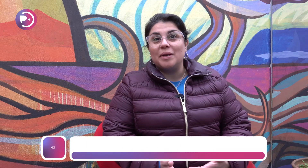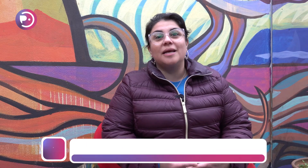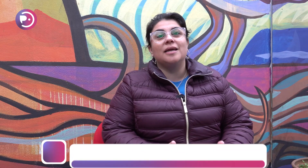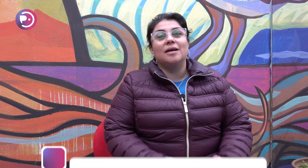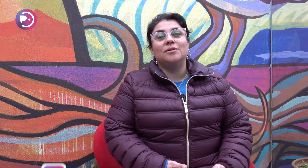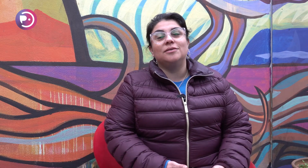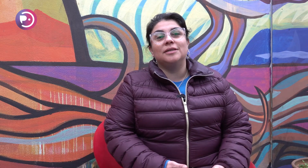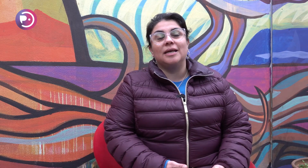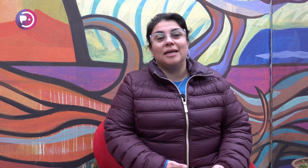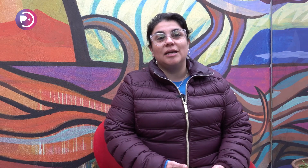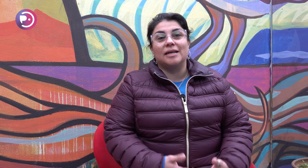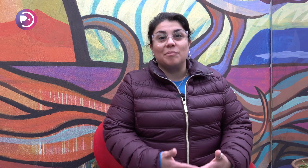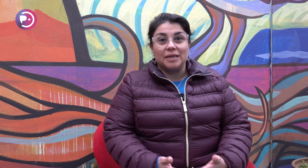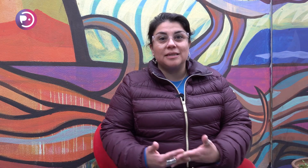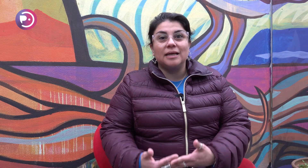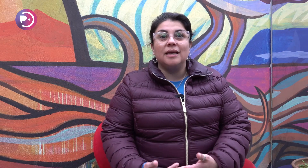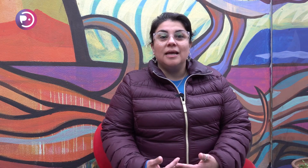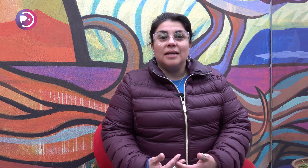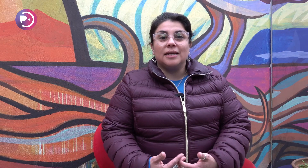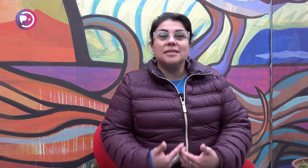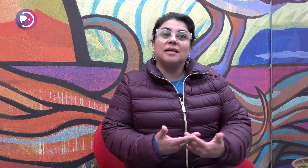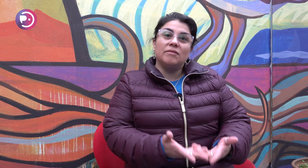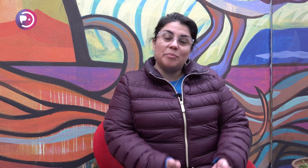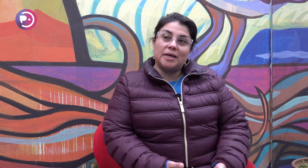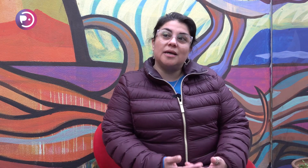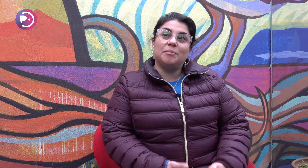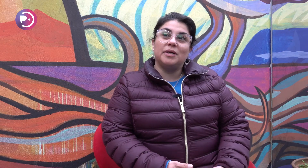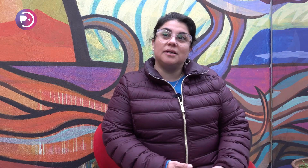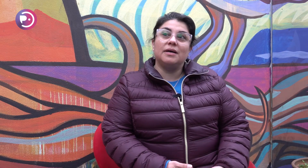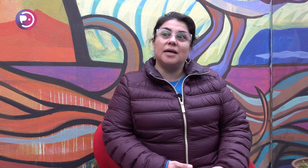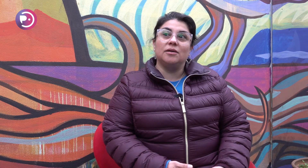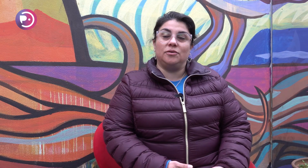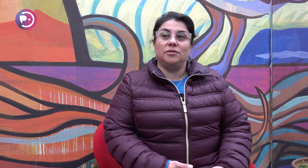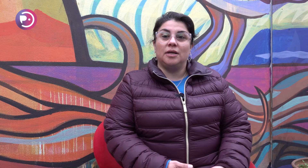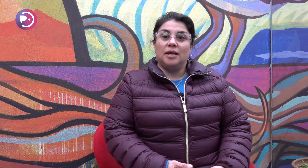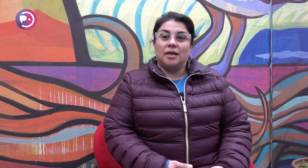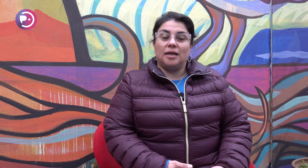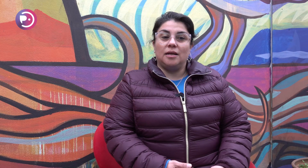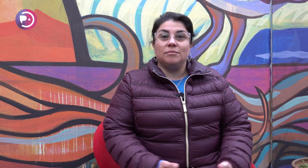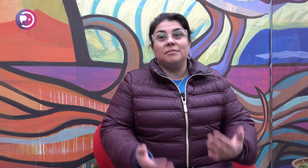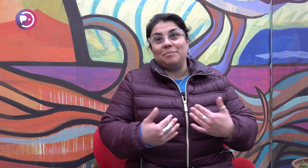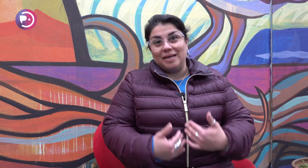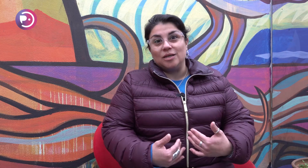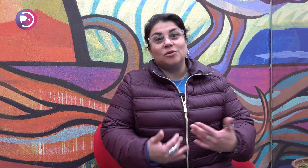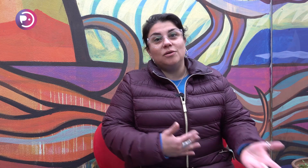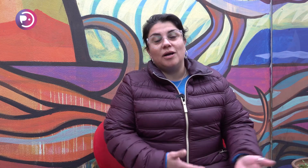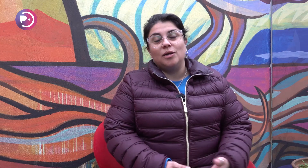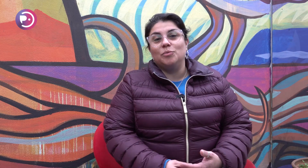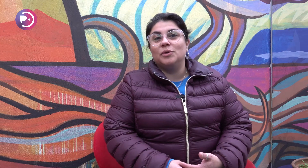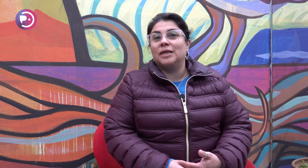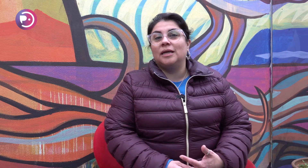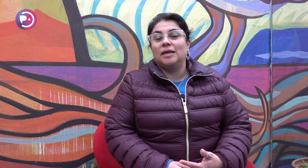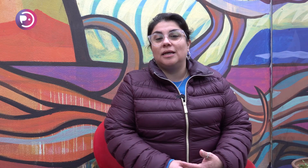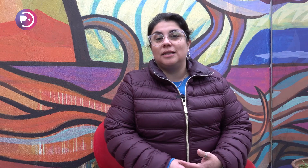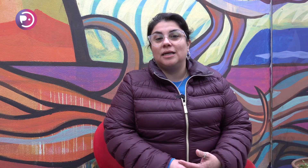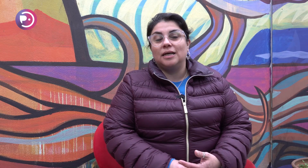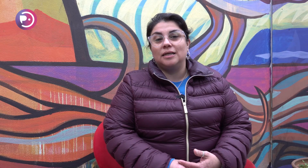playa con herramientas que sirvan para poder trabajar con, en mi caso, los alumnos que tengan